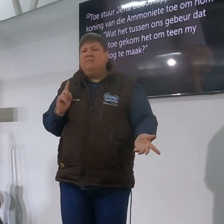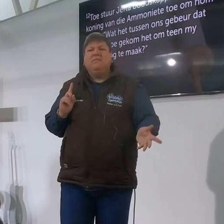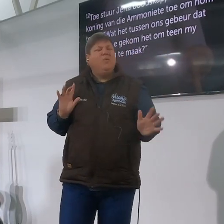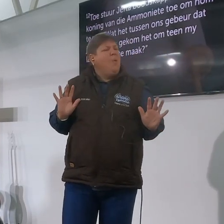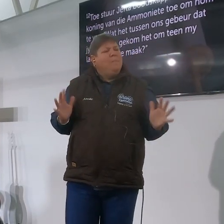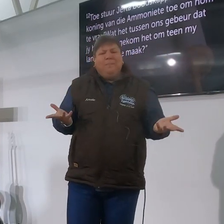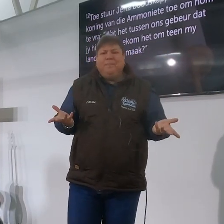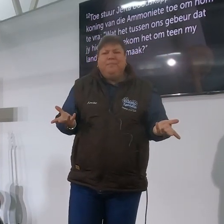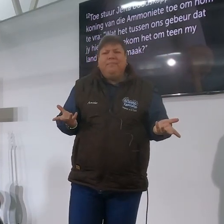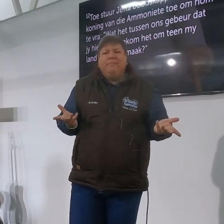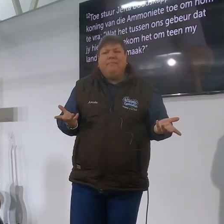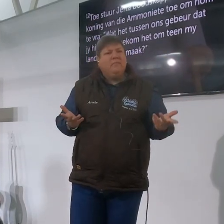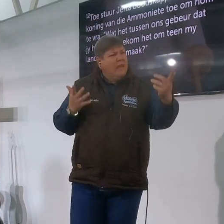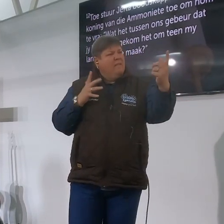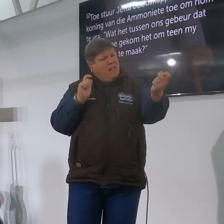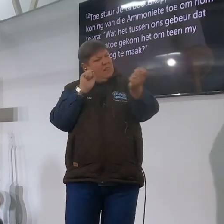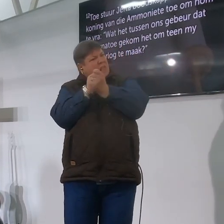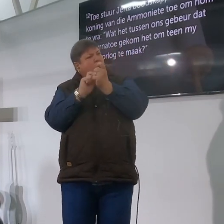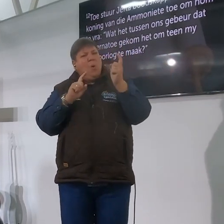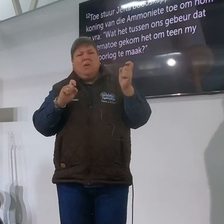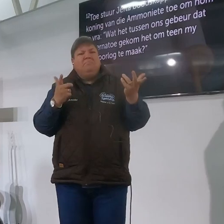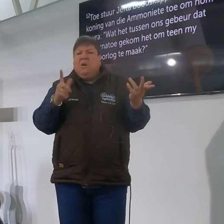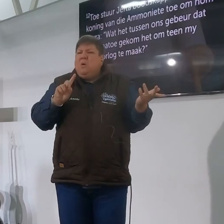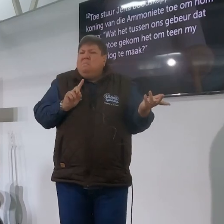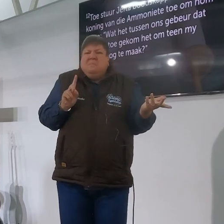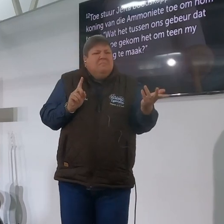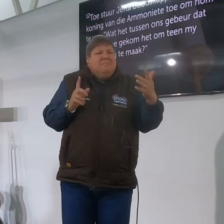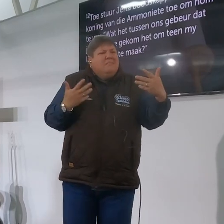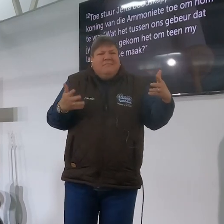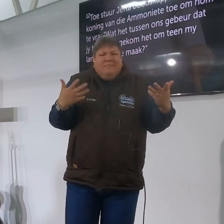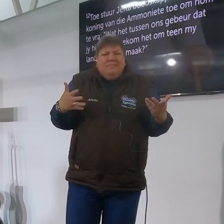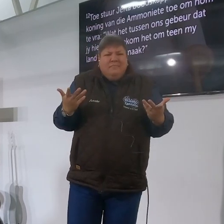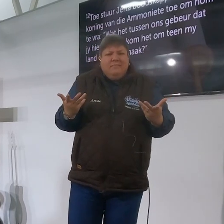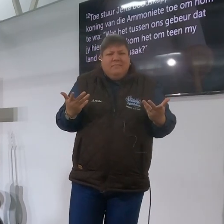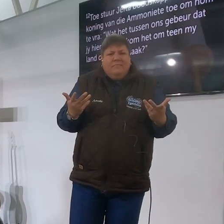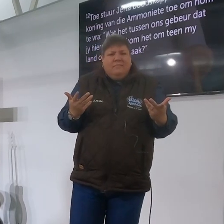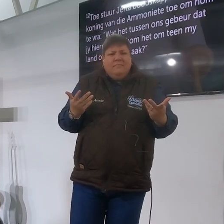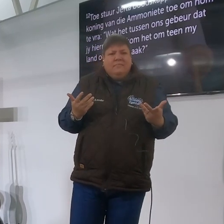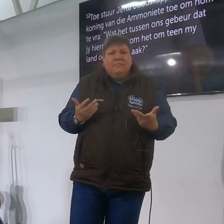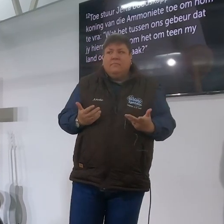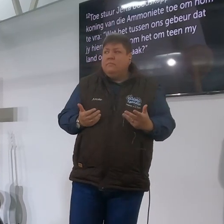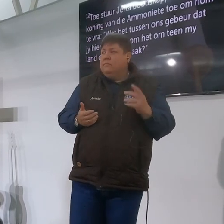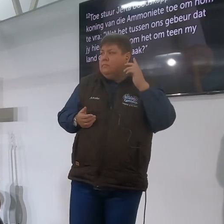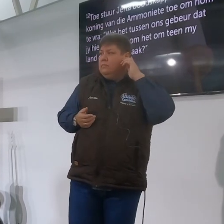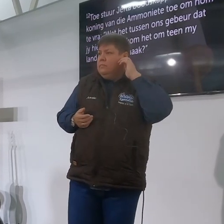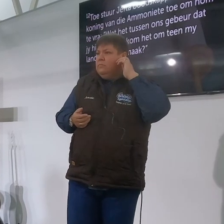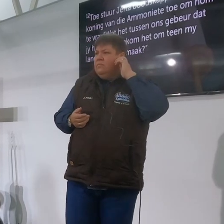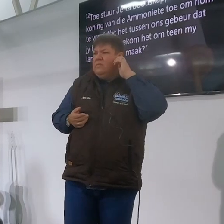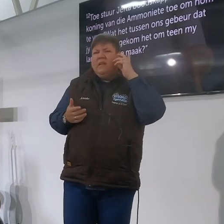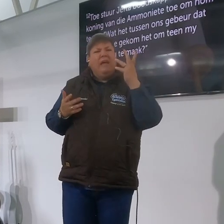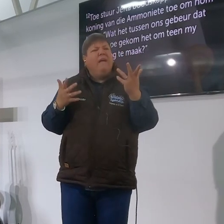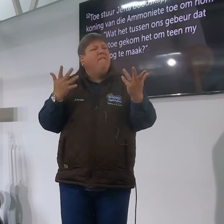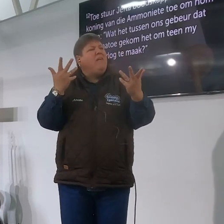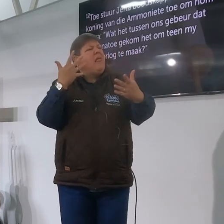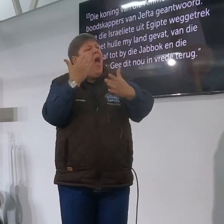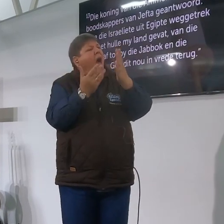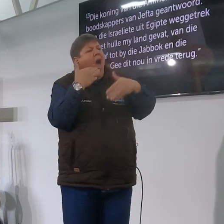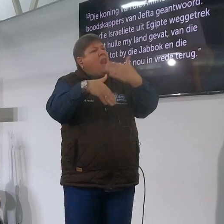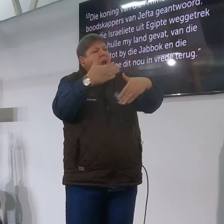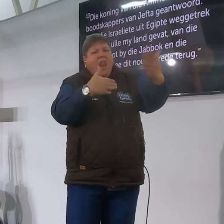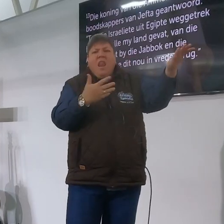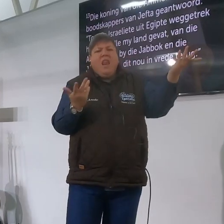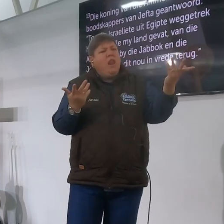gekom het om teen my land oorlog te maak so half en op hier is een bieke die blauwe tijd waar kom julle nou vandaan wat is die story kom vertel vir my